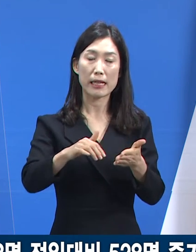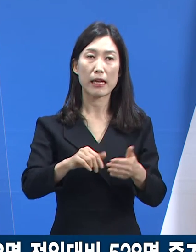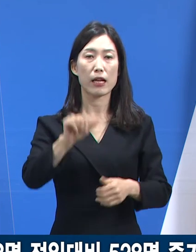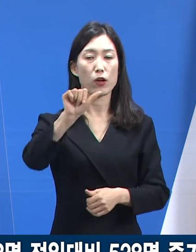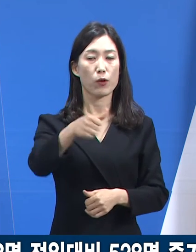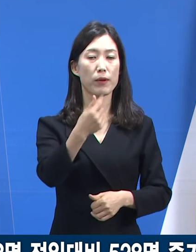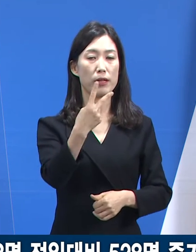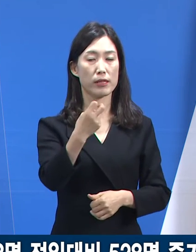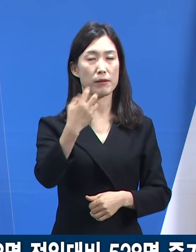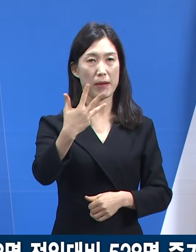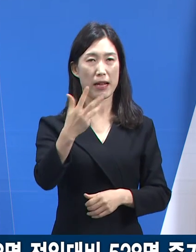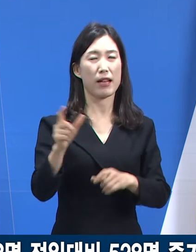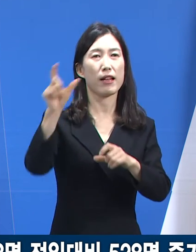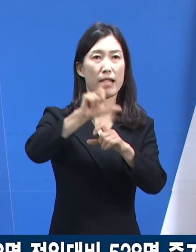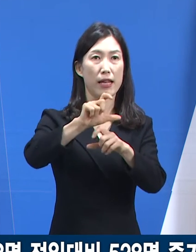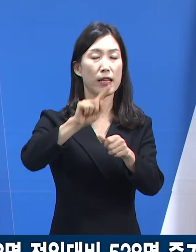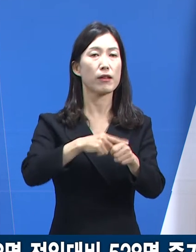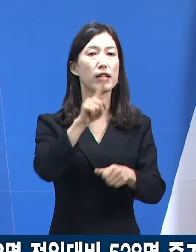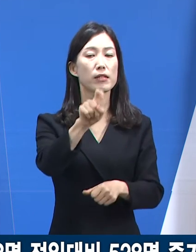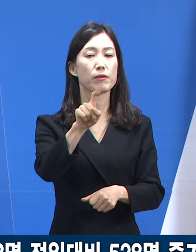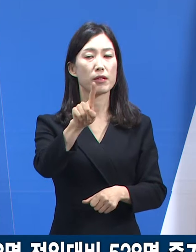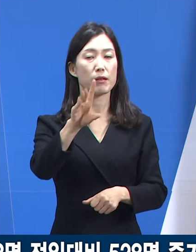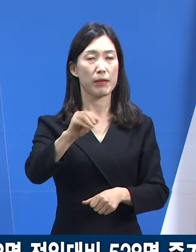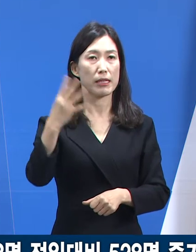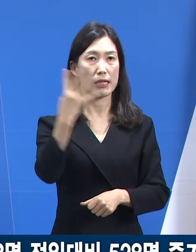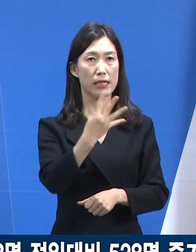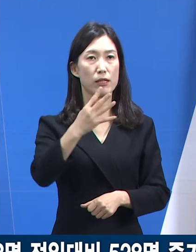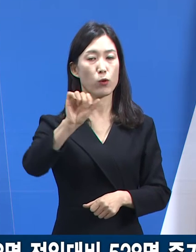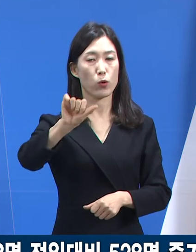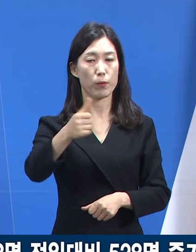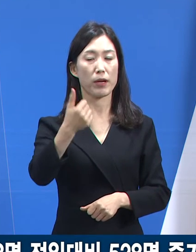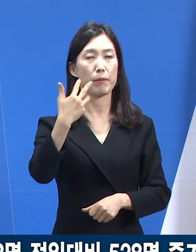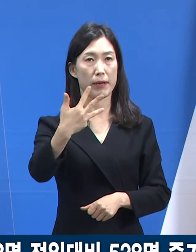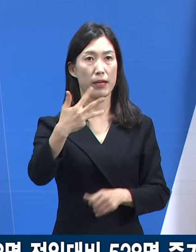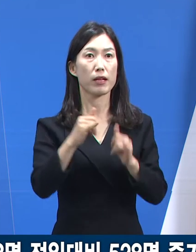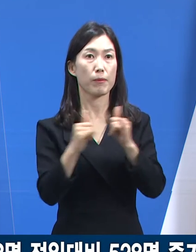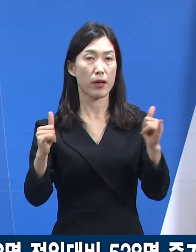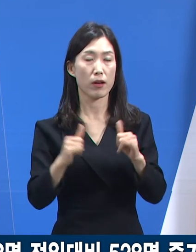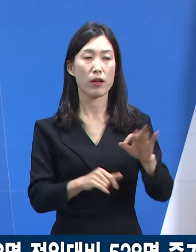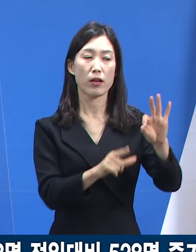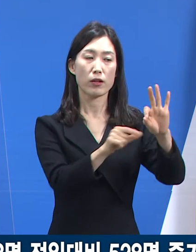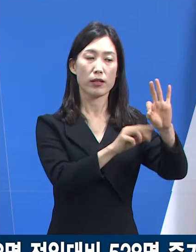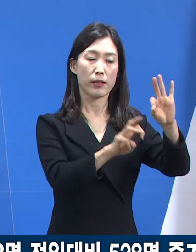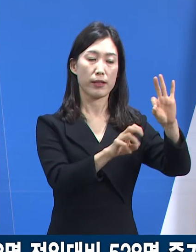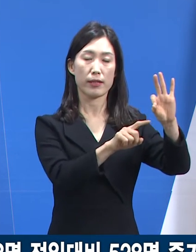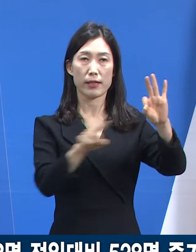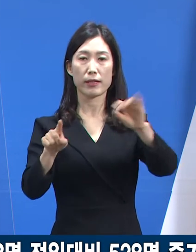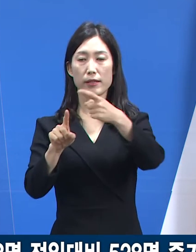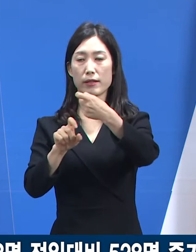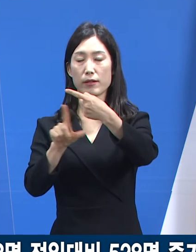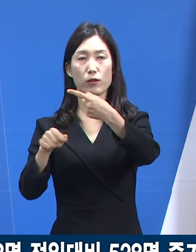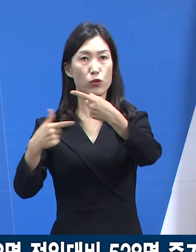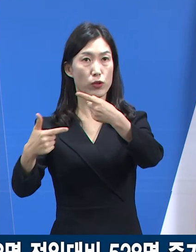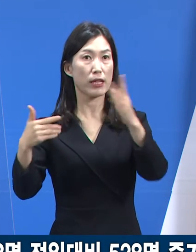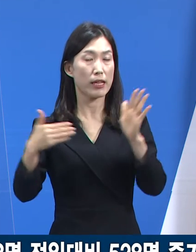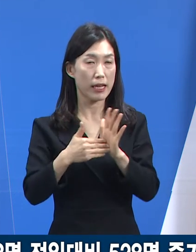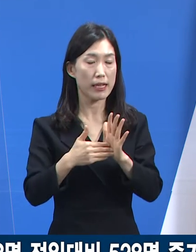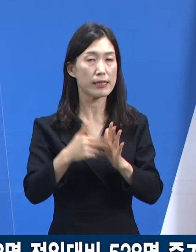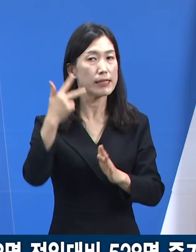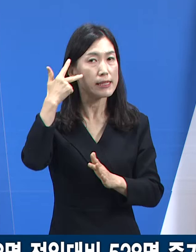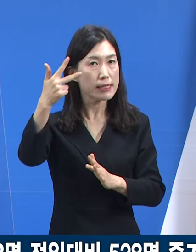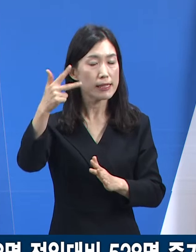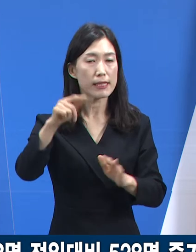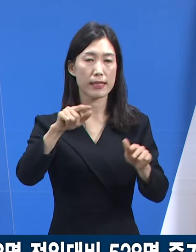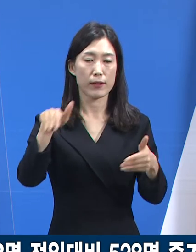528명 증가한 11만 4,508명입니다. 10월 31일부터 11일 6일까지 한